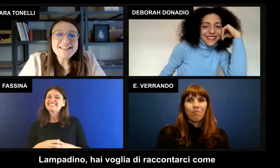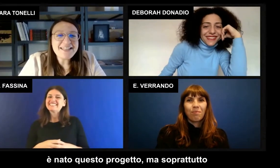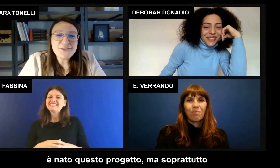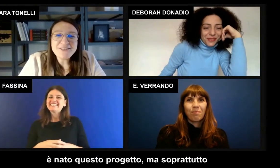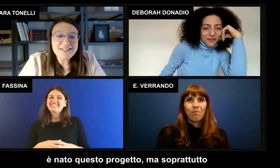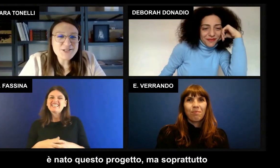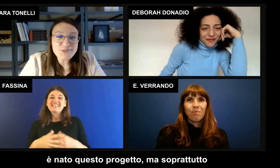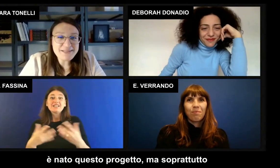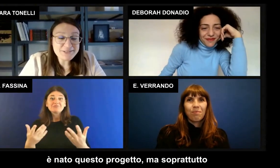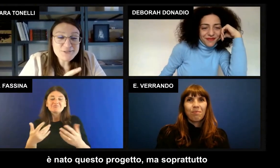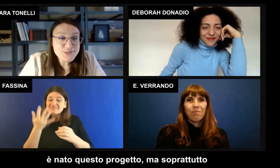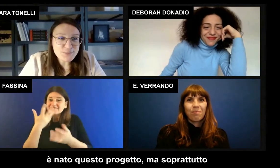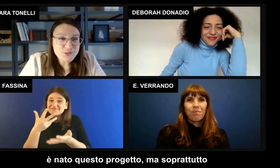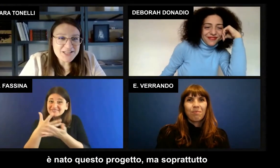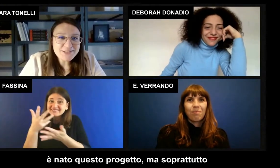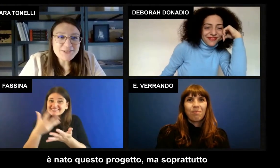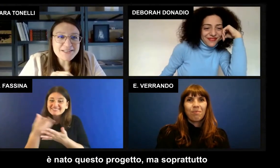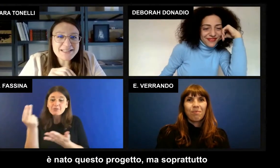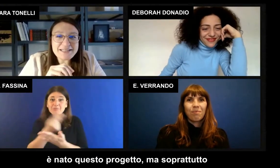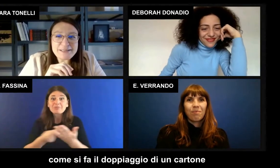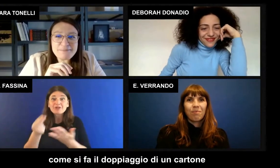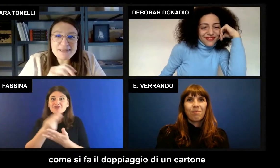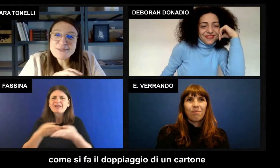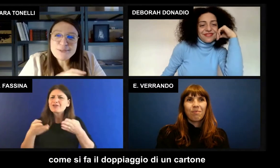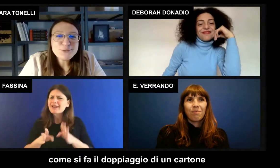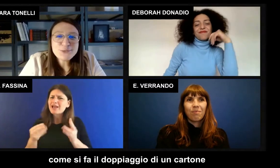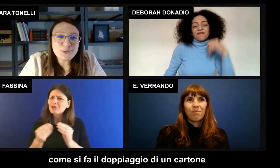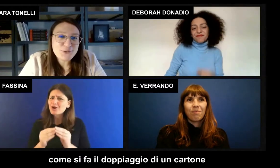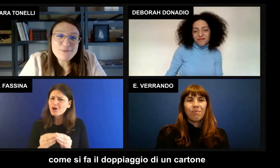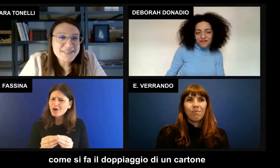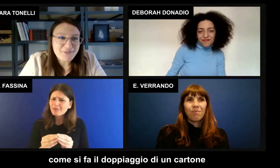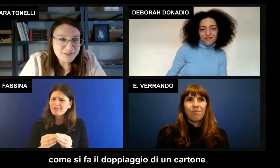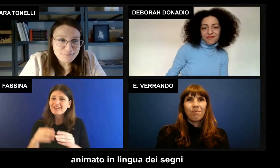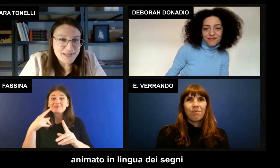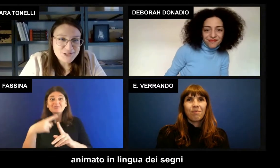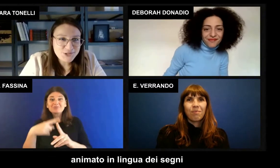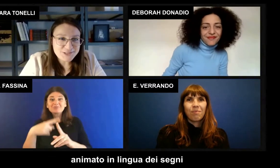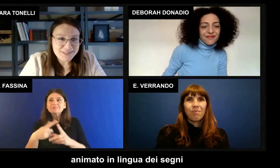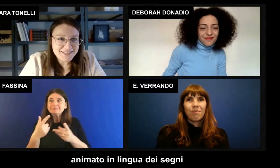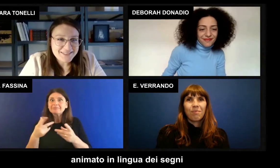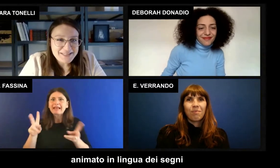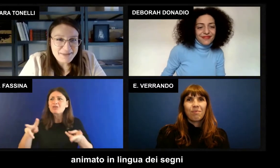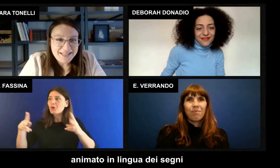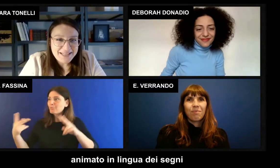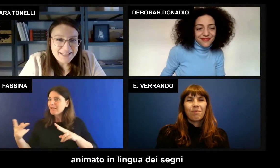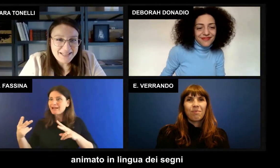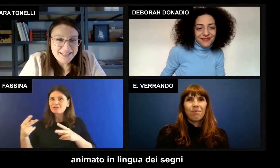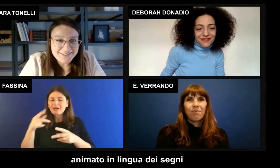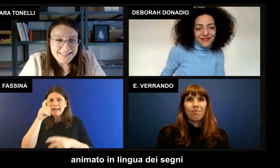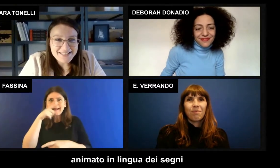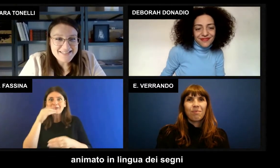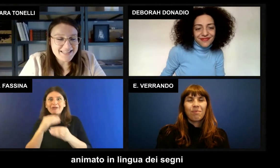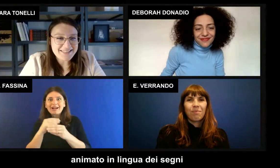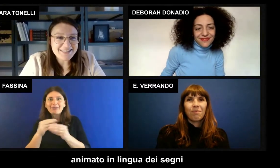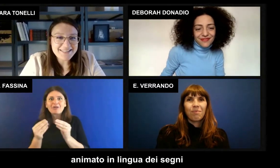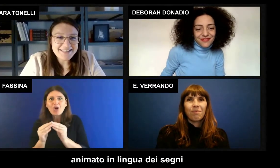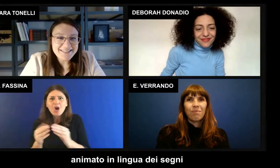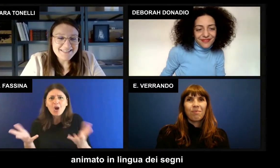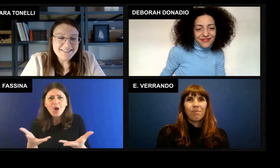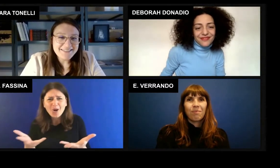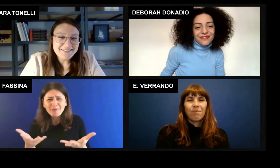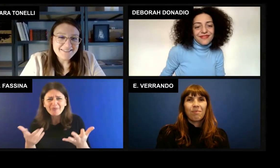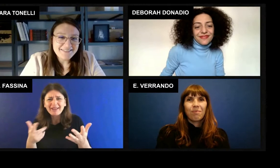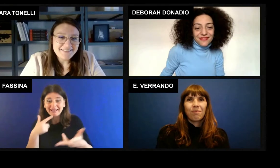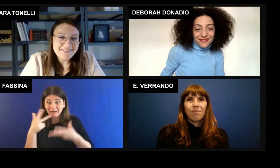hai voglia di raccontarci come è nato questo progetto ma soprattutto come si fa il doppiaggio di un cartone animale con una lingua dei segni